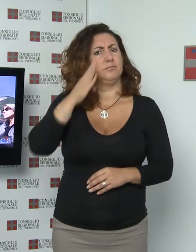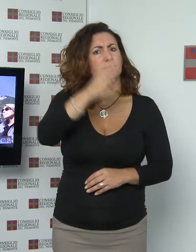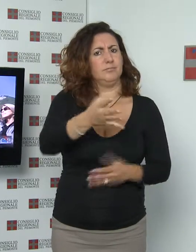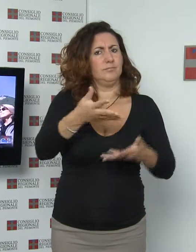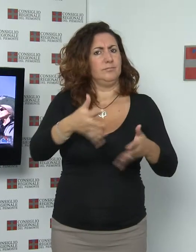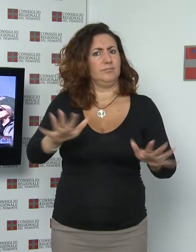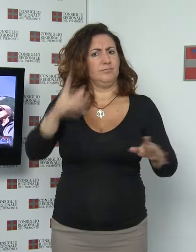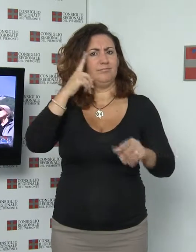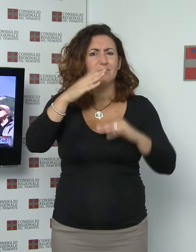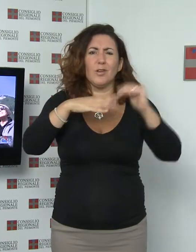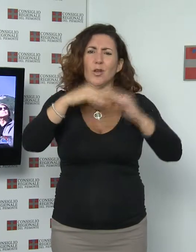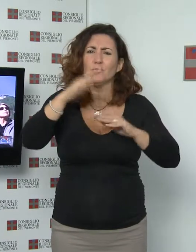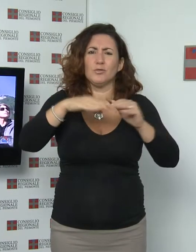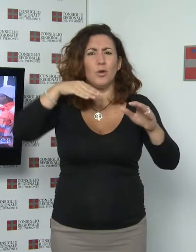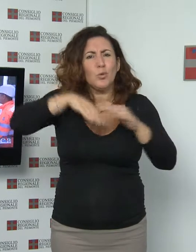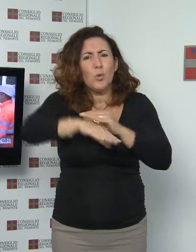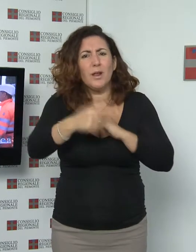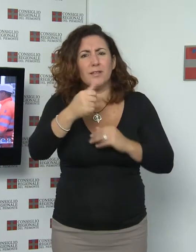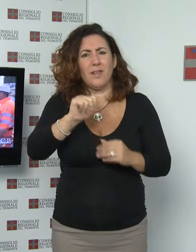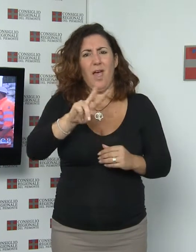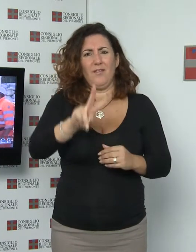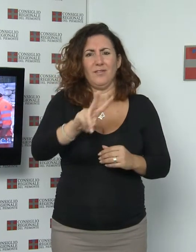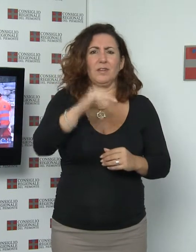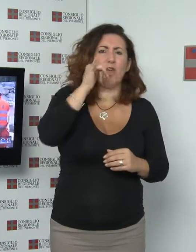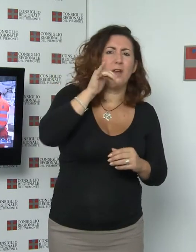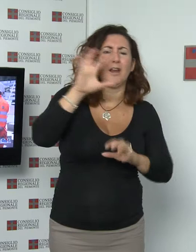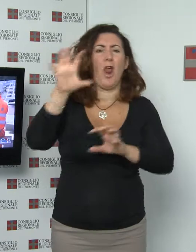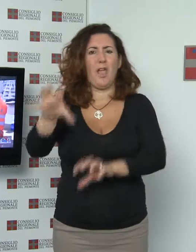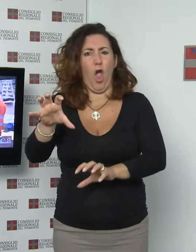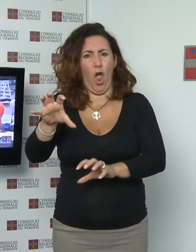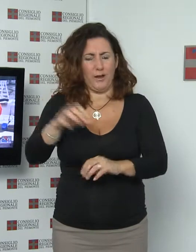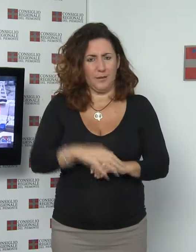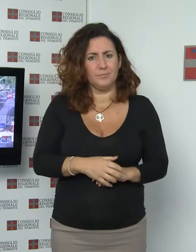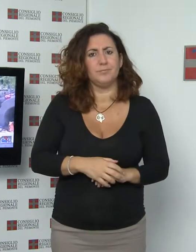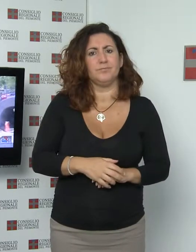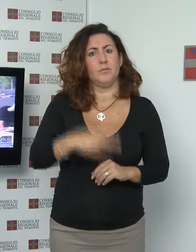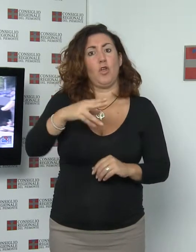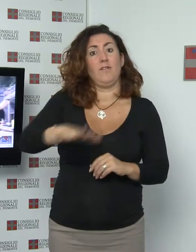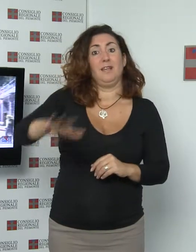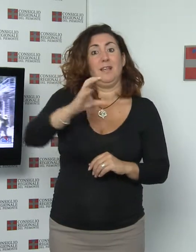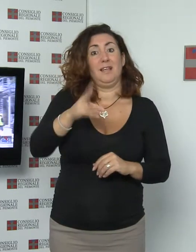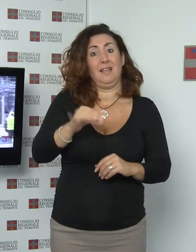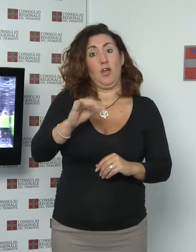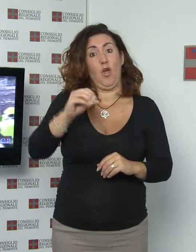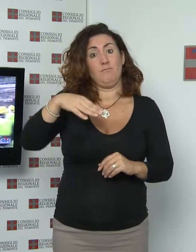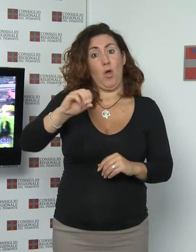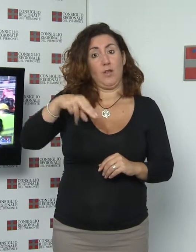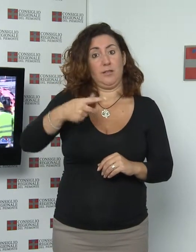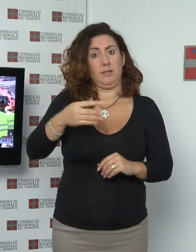costruzione del tunnel della TAV Torino-Lione a Chiomonte. La delegazione dell'Assemblea ha riscontrato come l'attività del cantiere proceda regolarmente